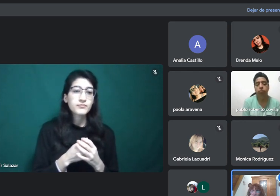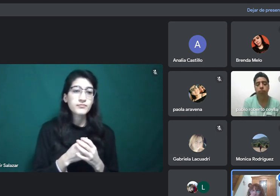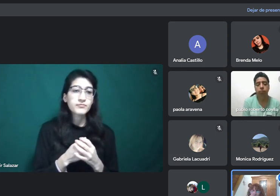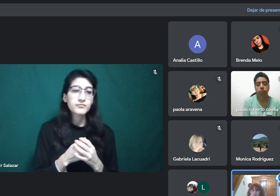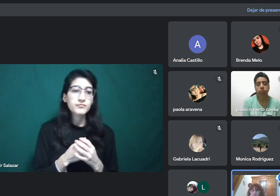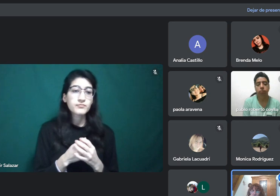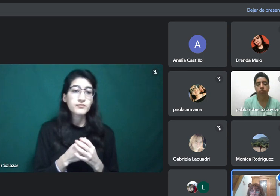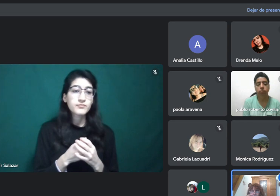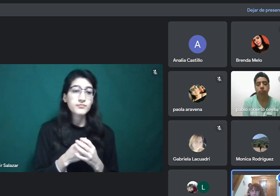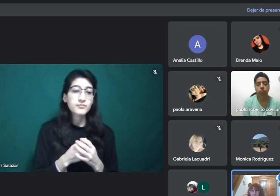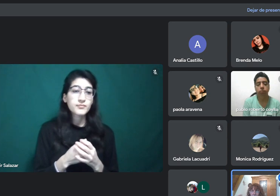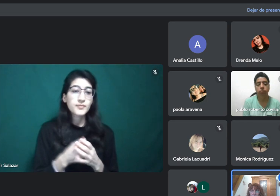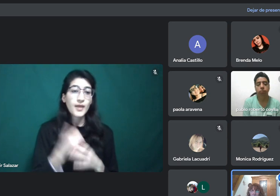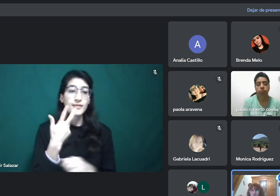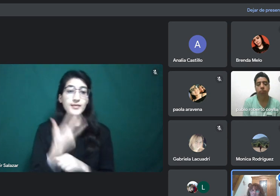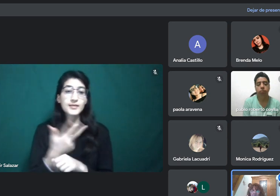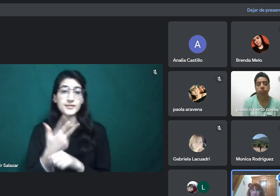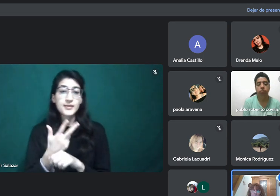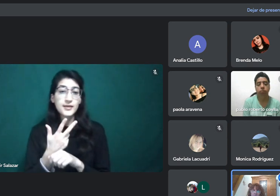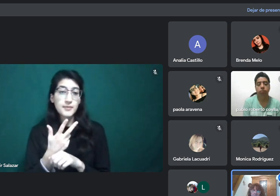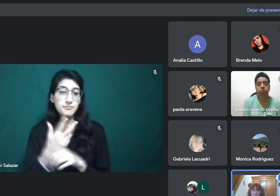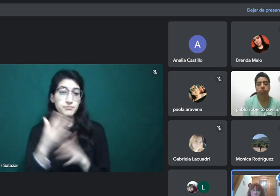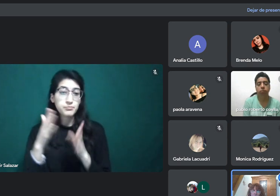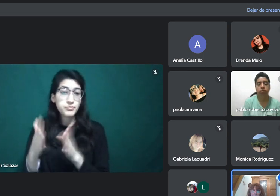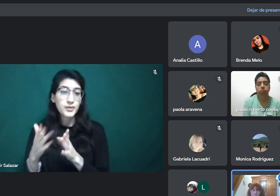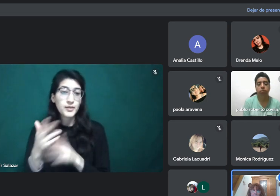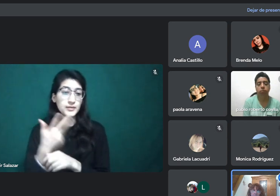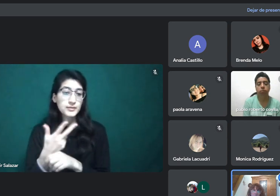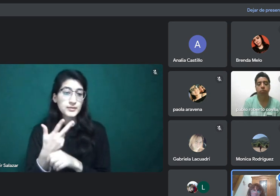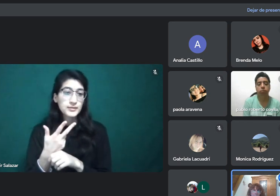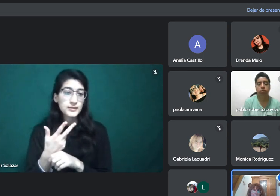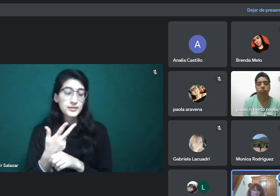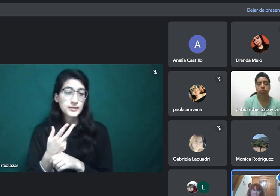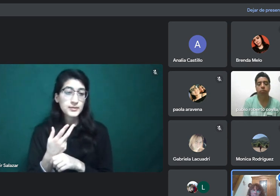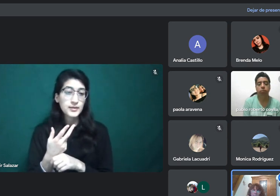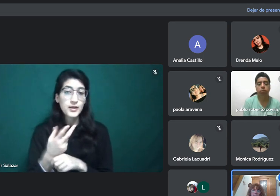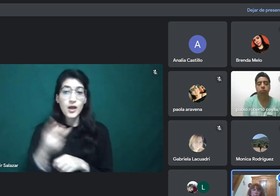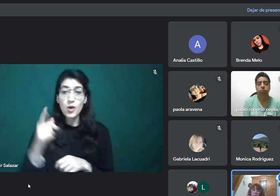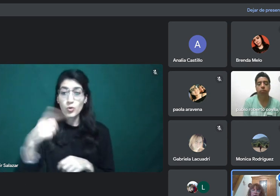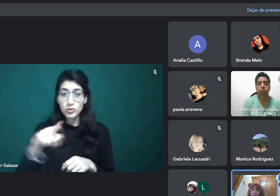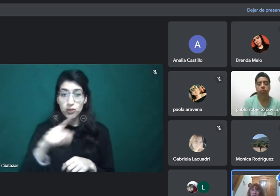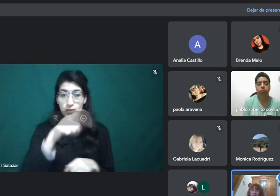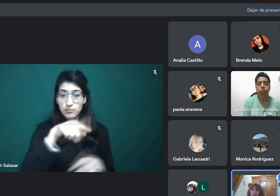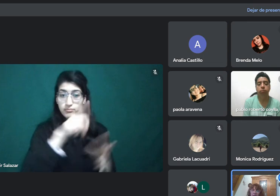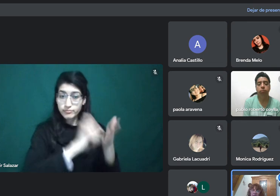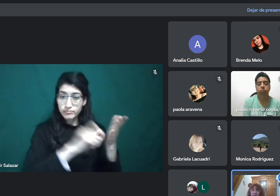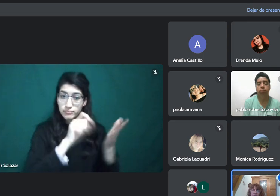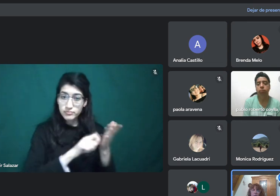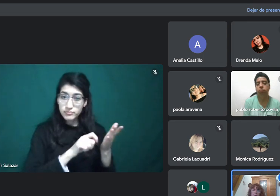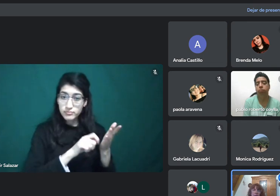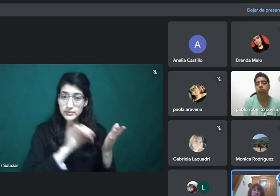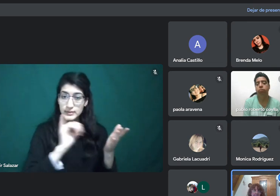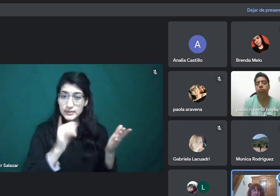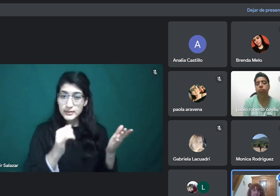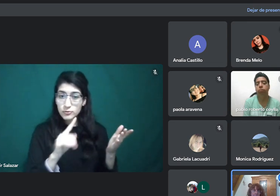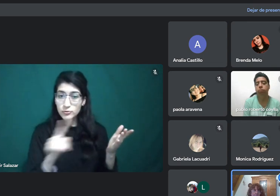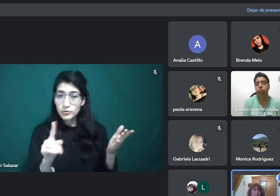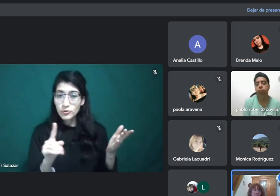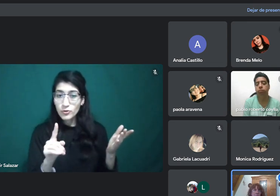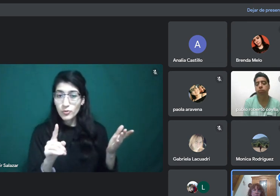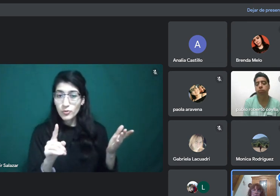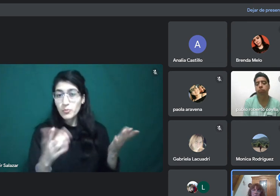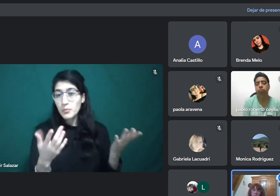Esta no sé si les sirve, a esta les voy a dejar un tiempito para que la puedan hacer.